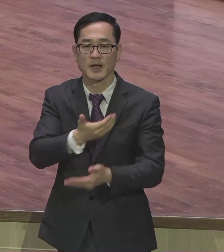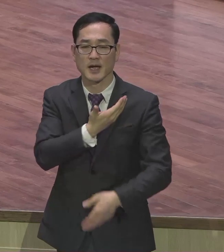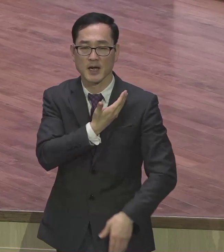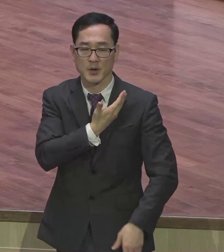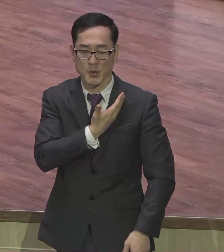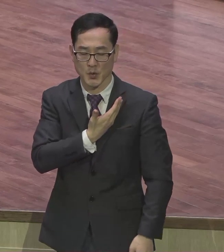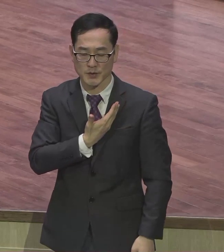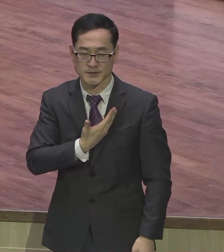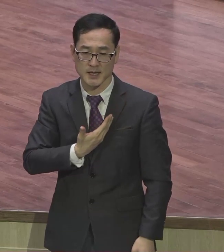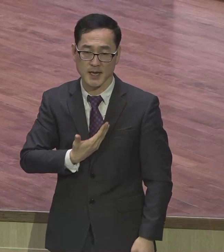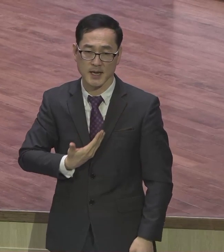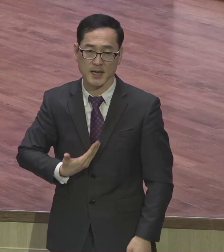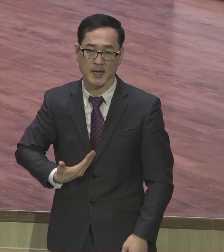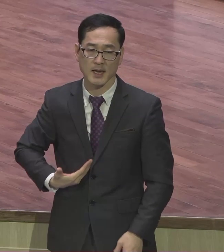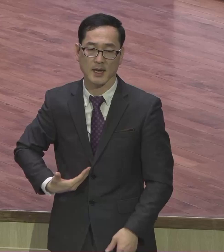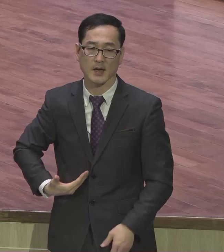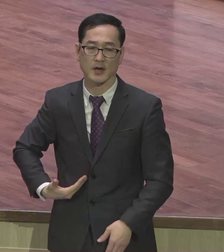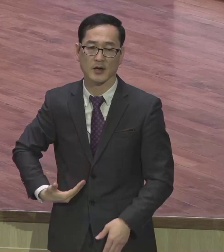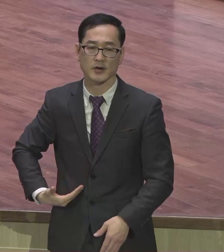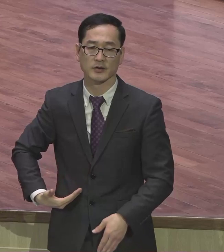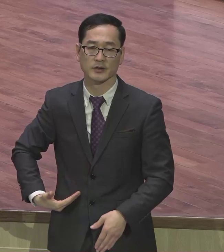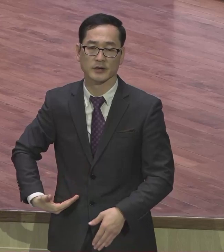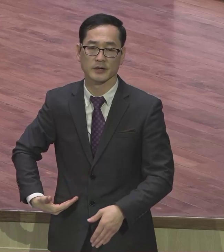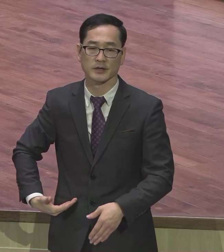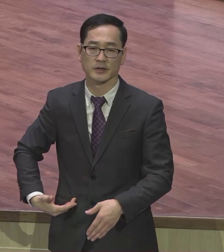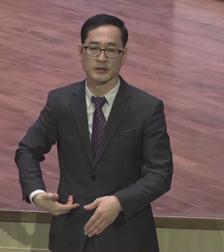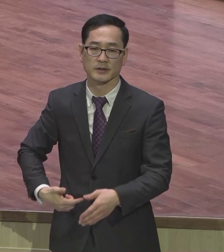제자로 세우리라